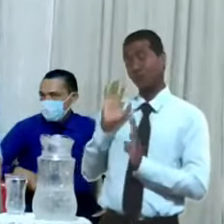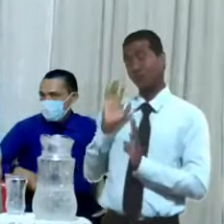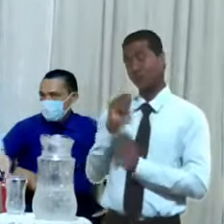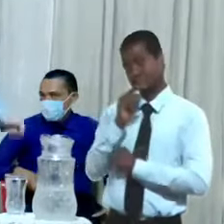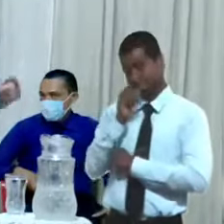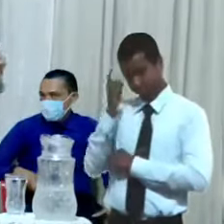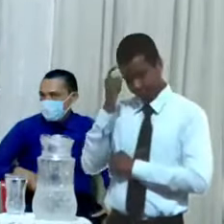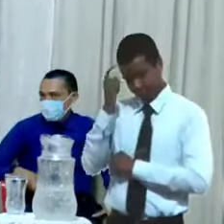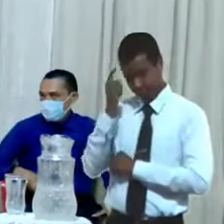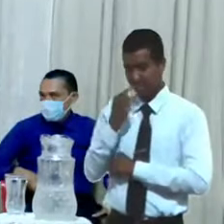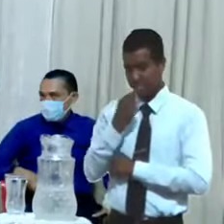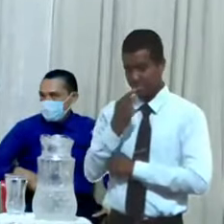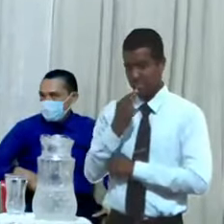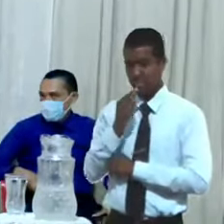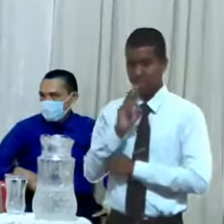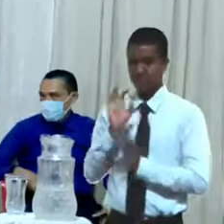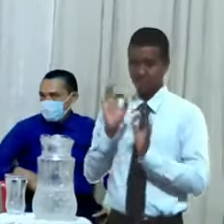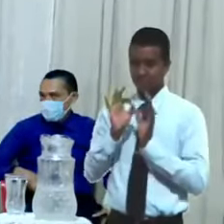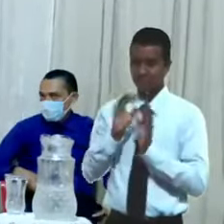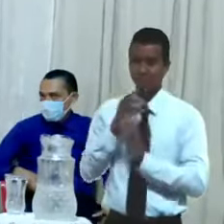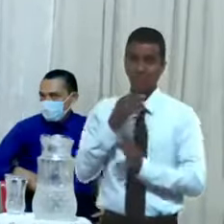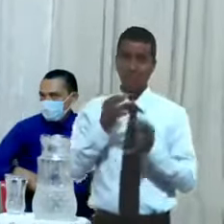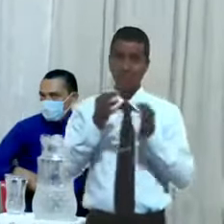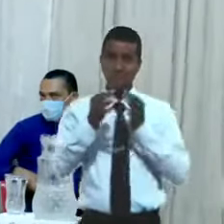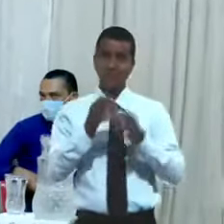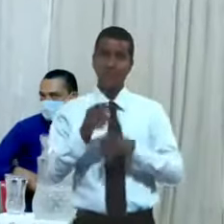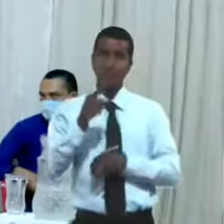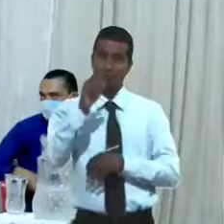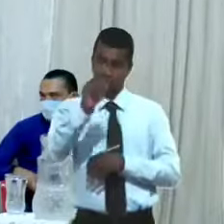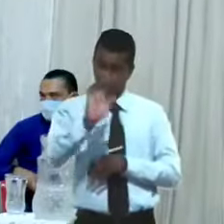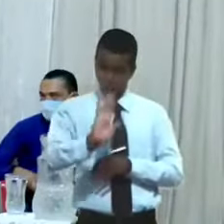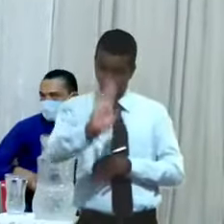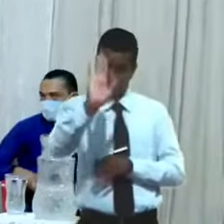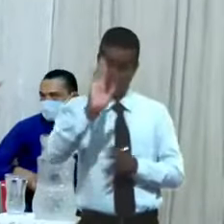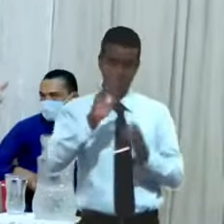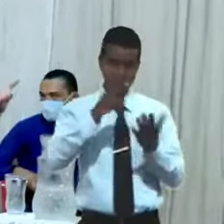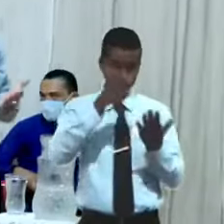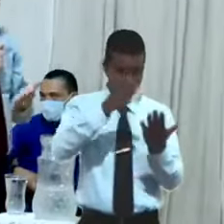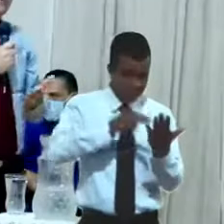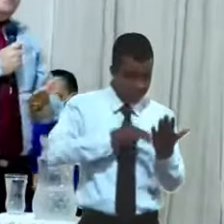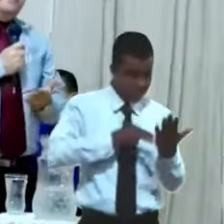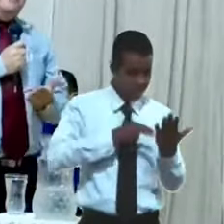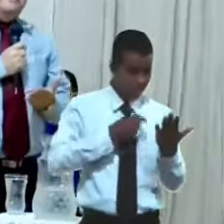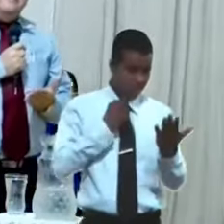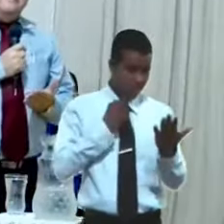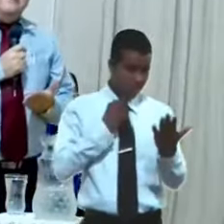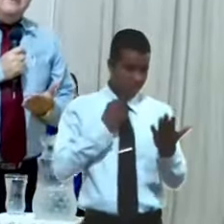¿Usted vio, usted ha leído que Adán y Eva se arrepintieron?